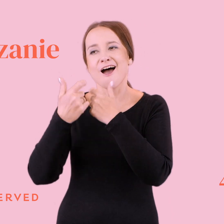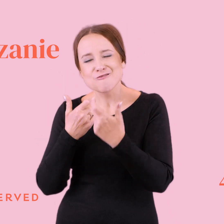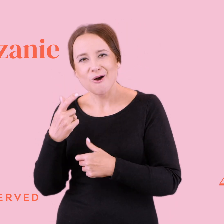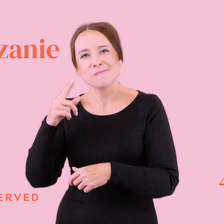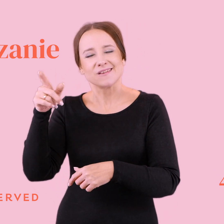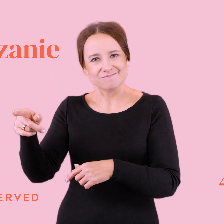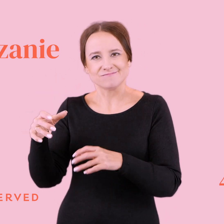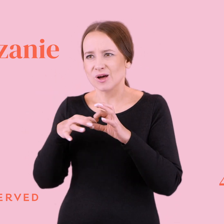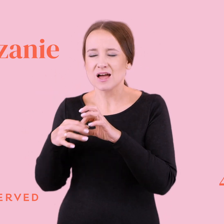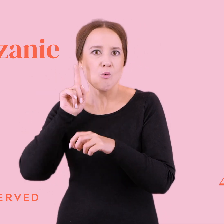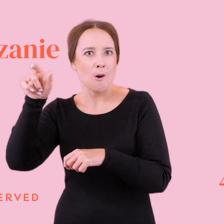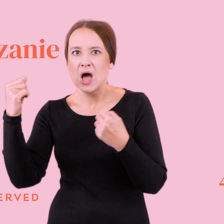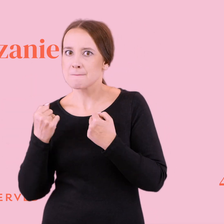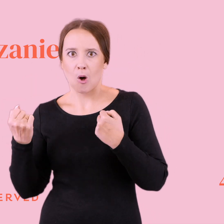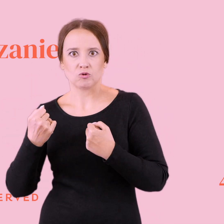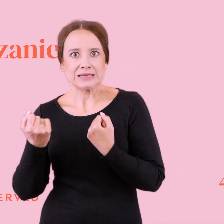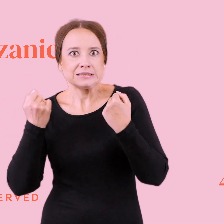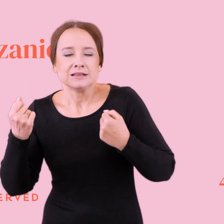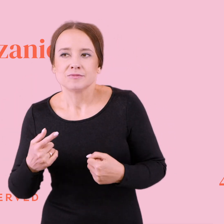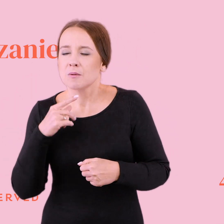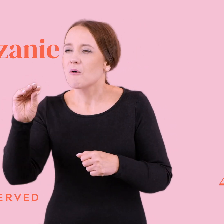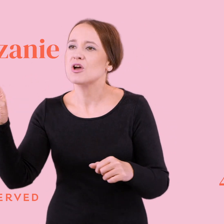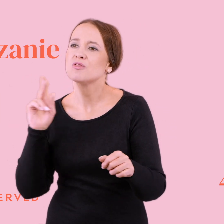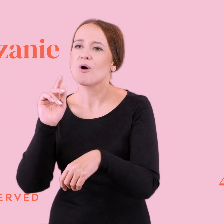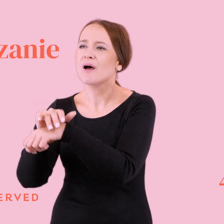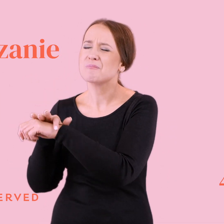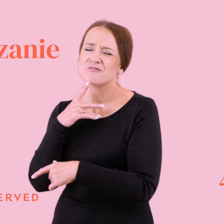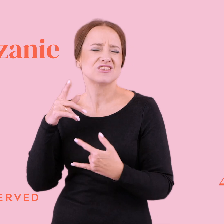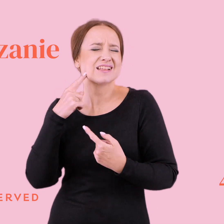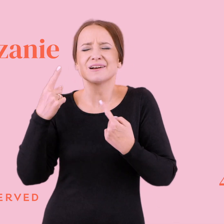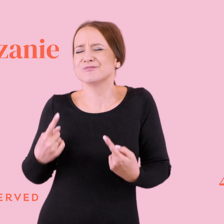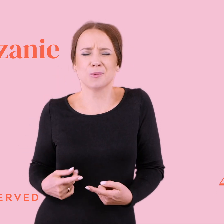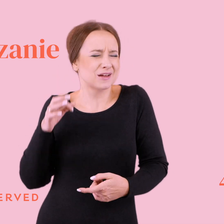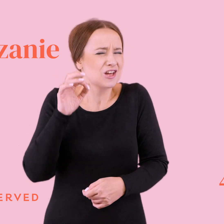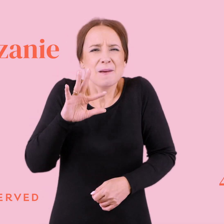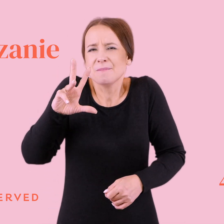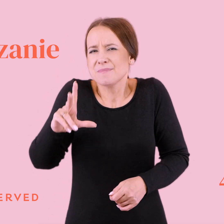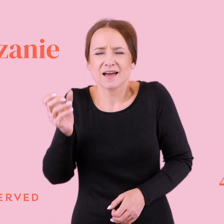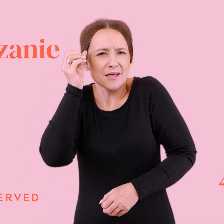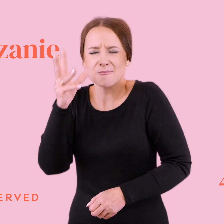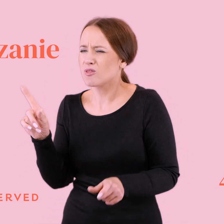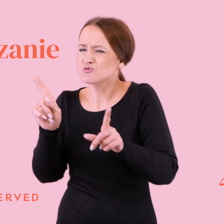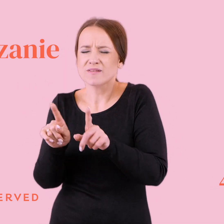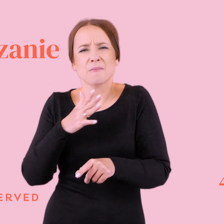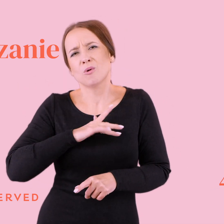no to on się już na przykład mocno zaangażował. I wiecie, i mówi tam kolegom, że o Jezu, ona jest taka świetna, taka piękna, mądra, lubi te same rzeczy, co ja.